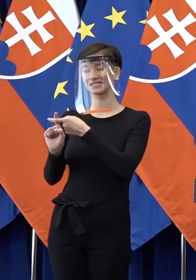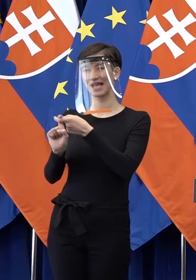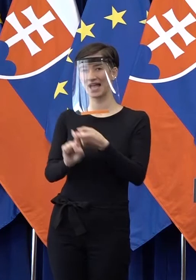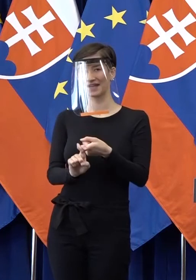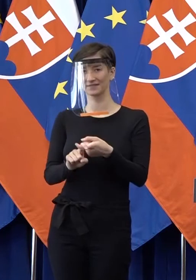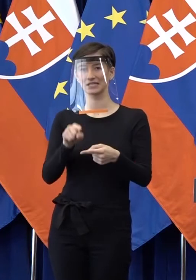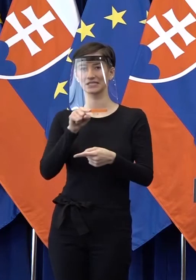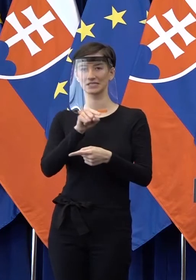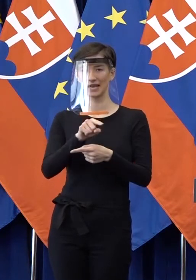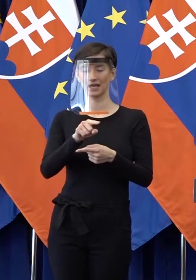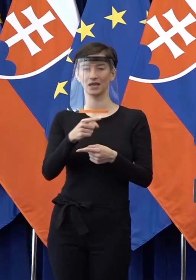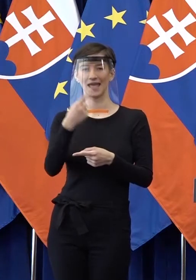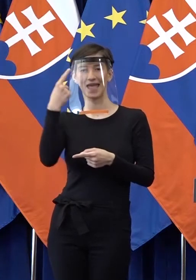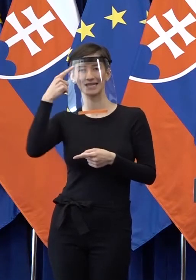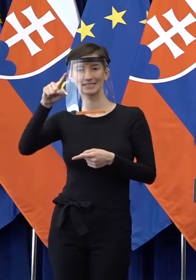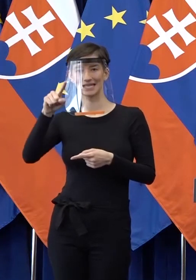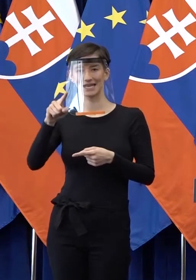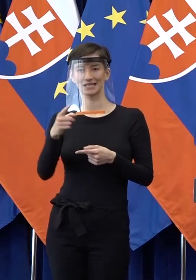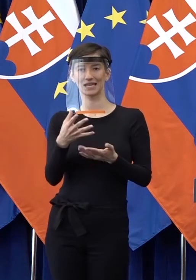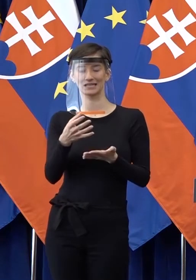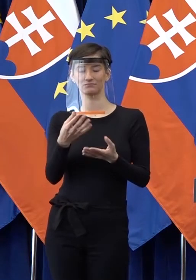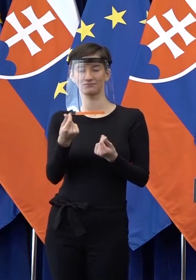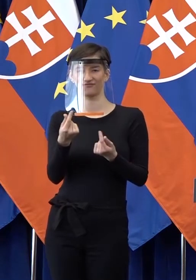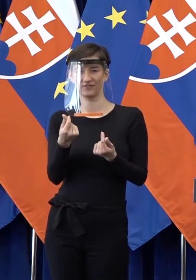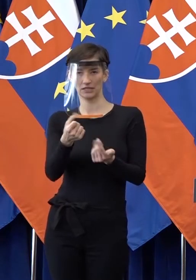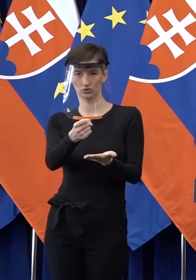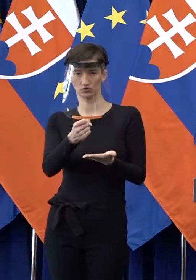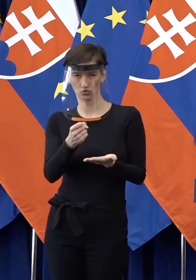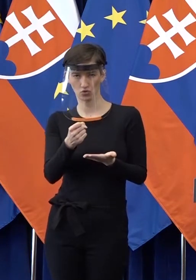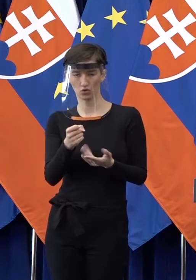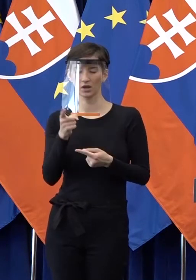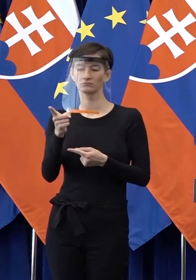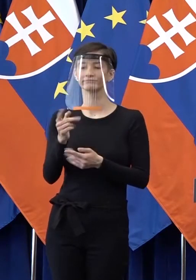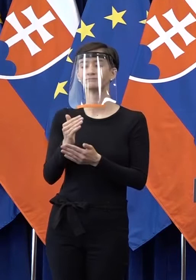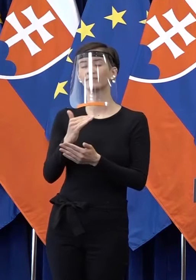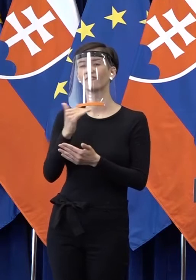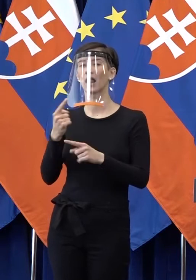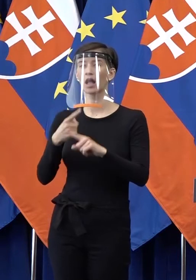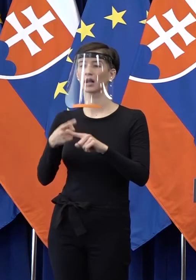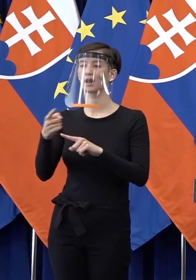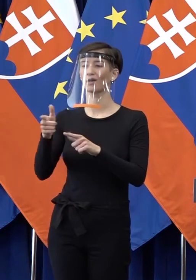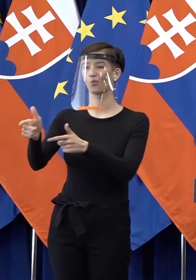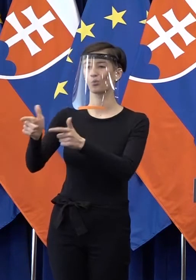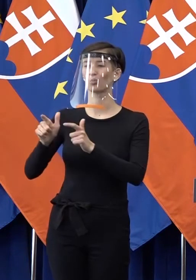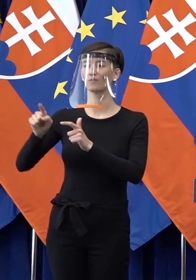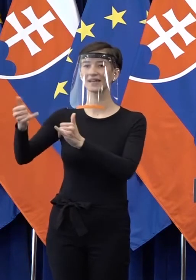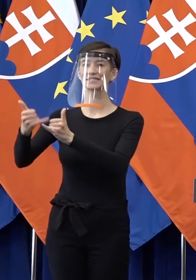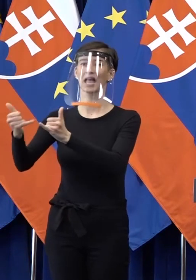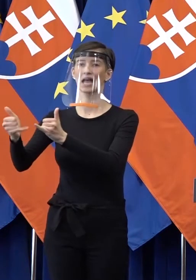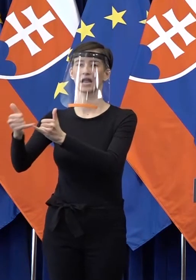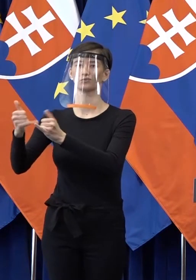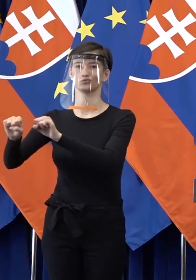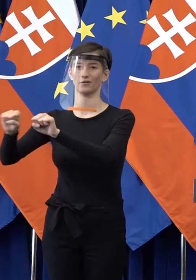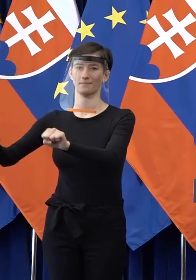externými zdrojmi a tie častokrát sú uverované aj zo zahraničia a zahraničných bank. Čo vytvára